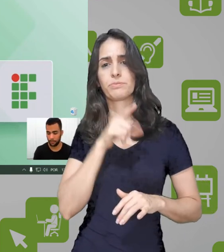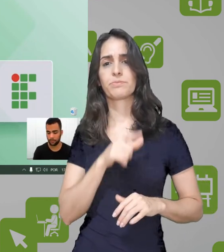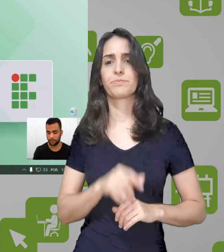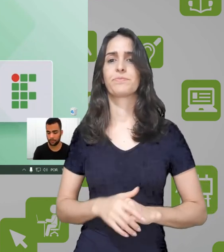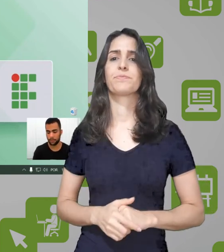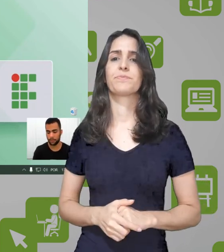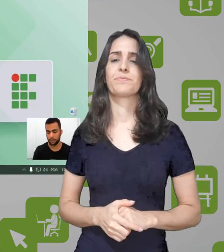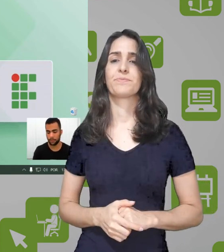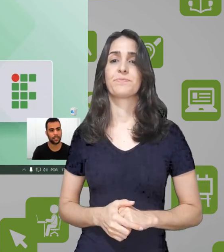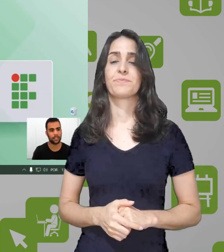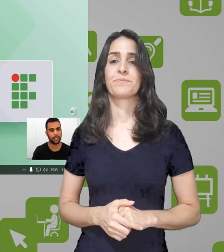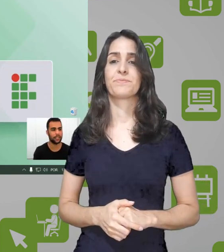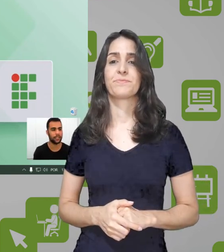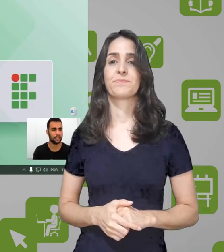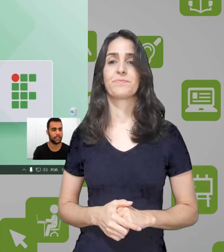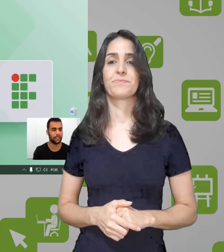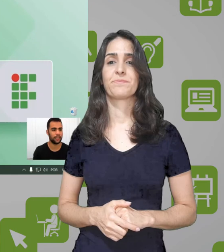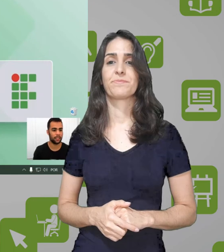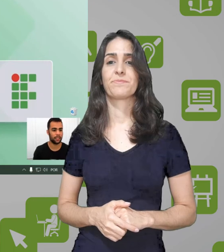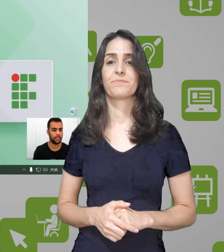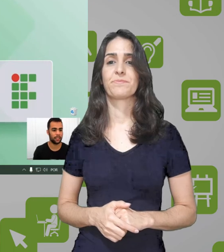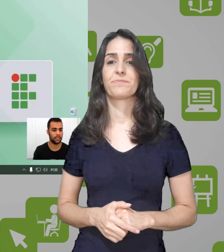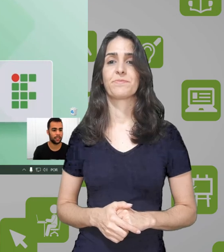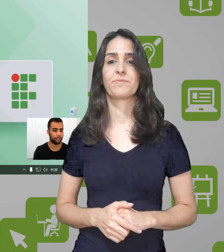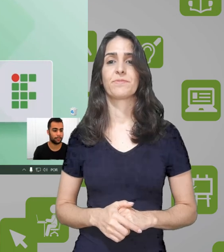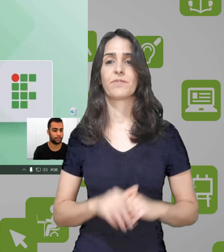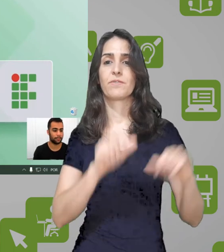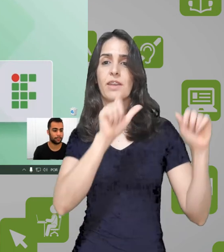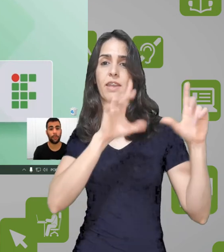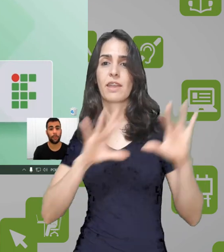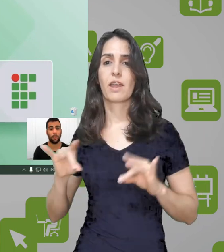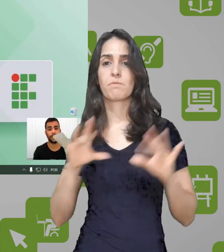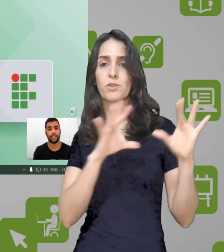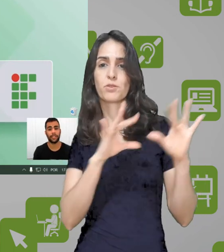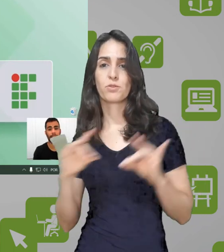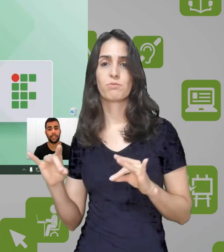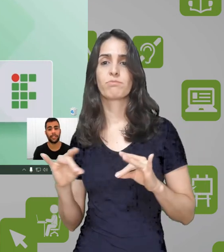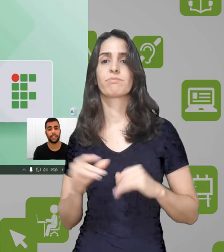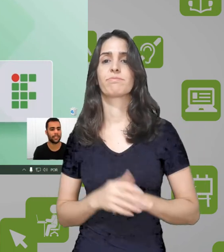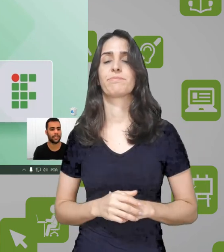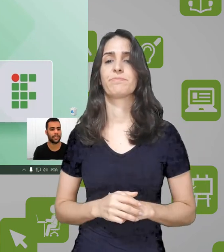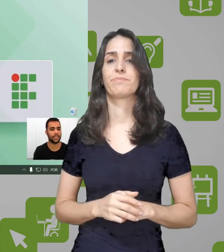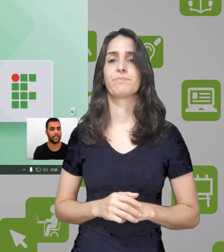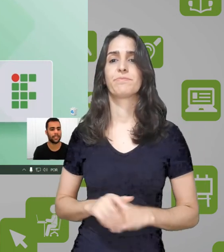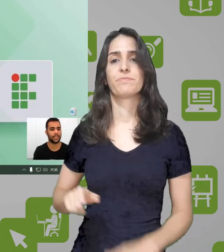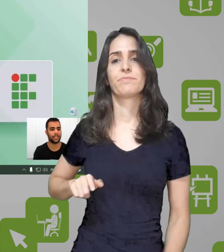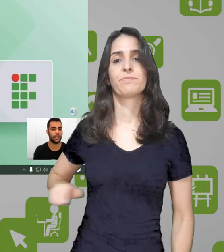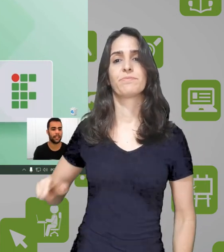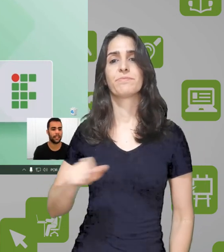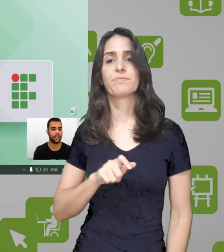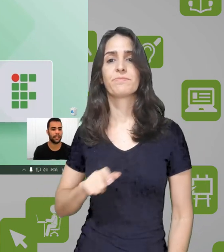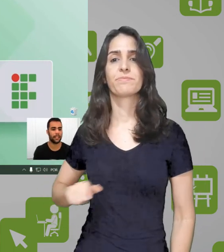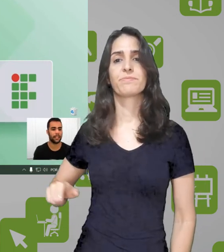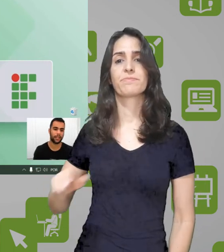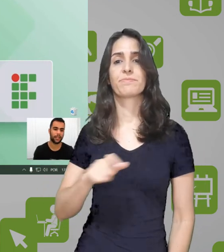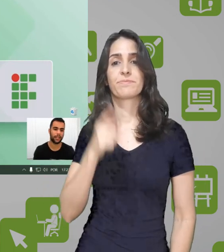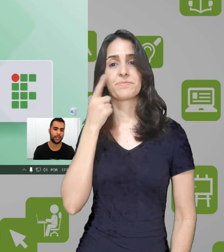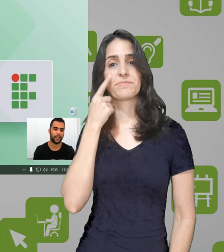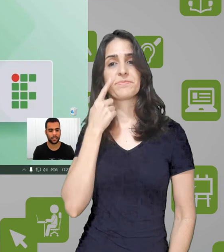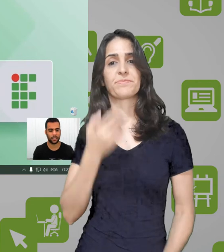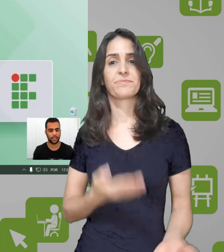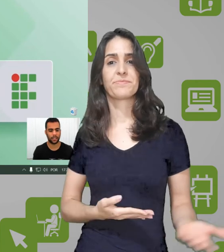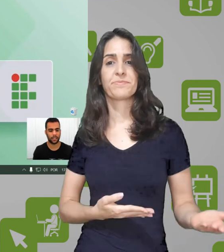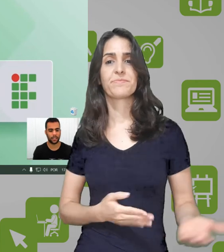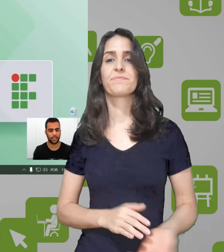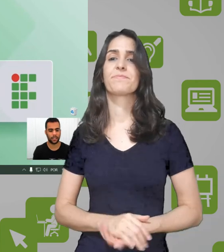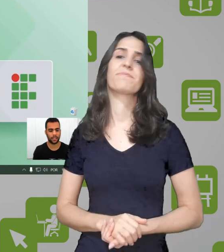Vou pressionar algumas teclas aqui para ver como vai ser a captura dessas teclas. movimentar o